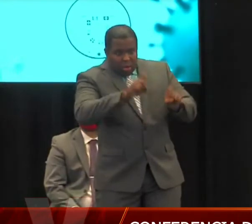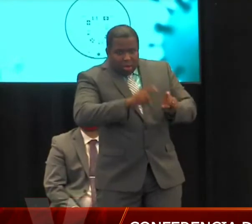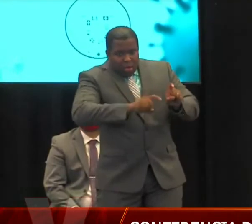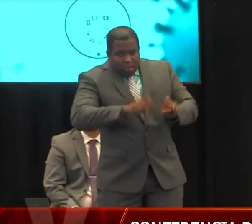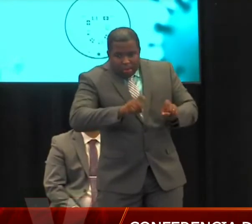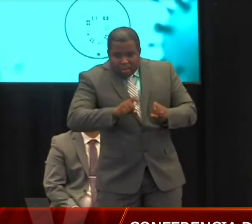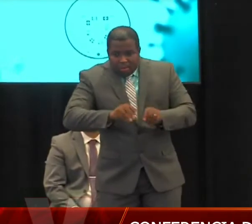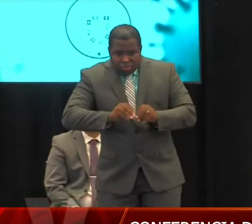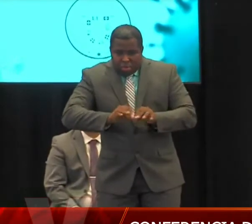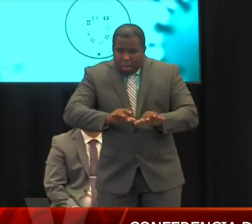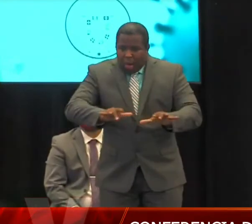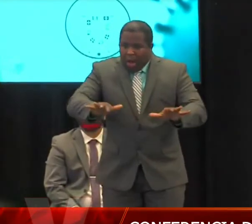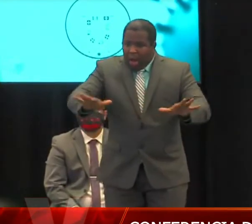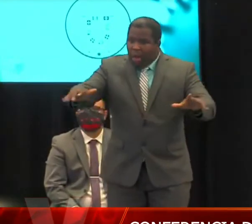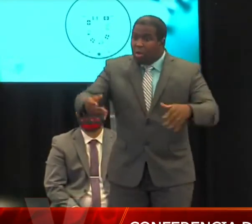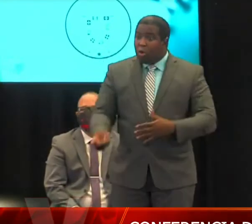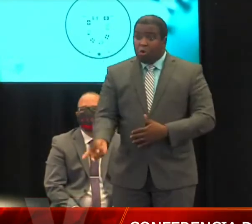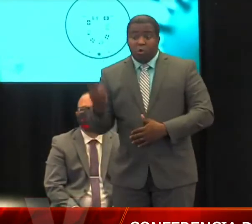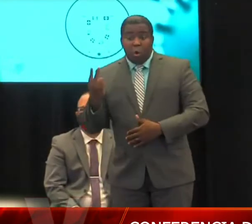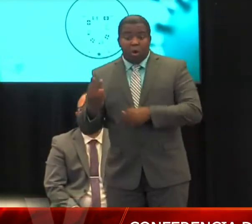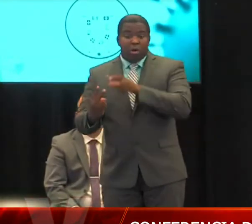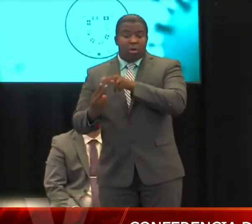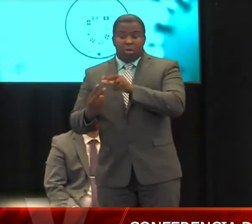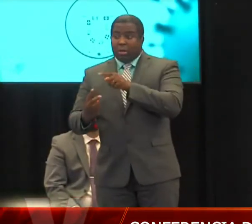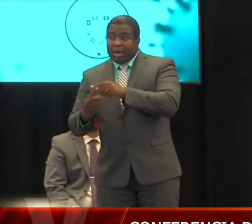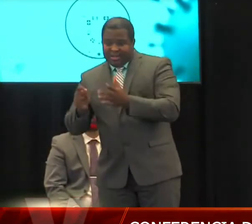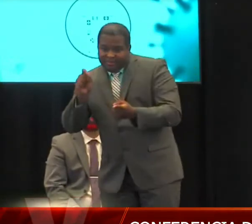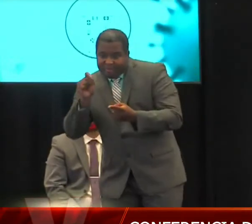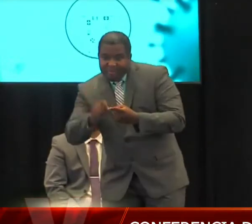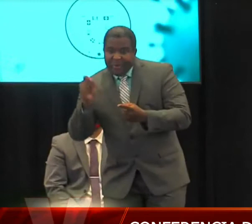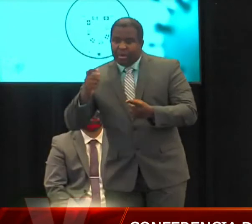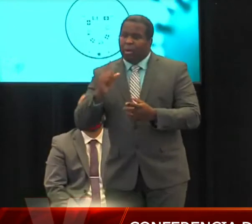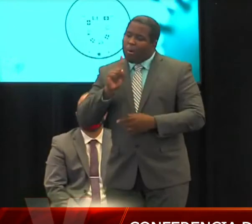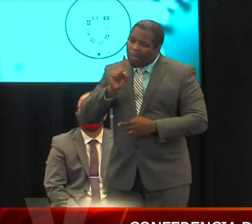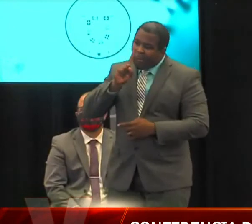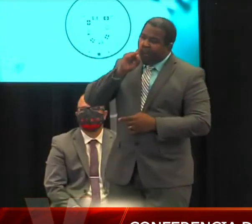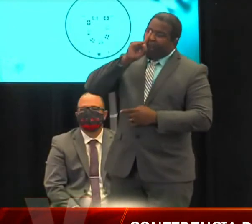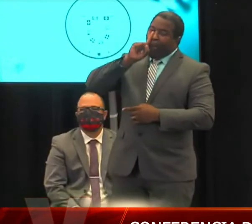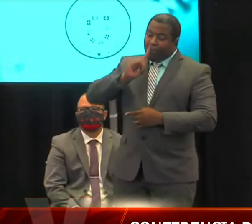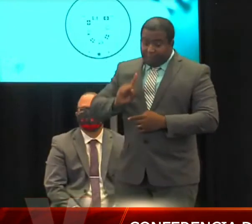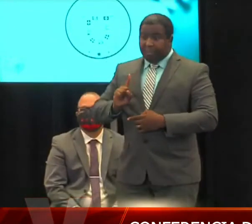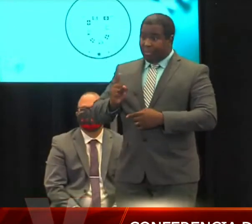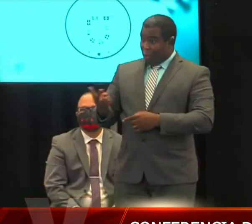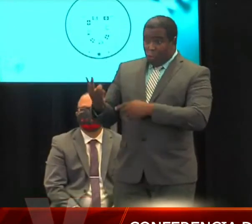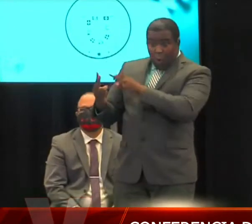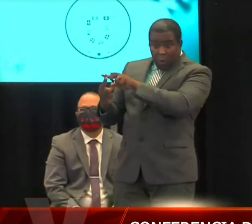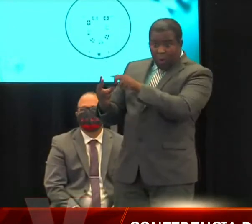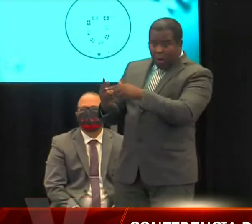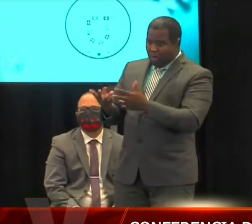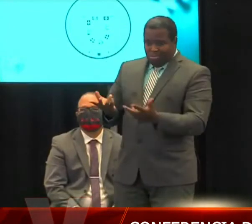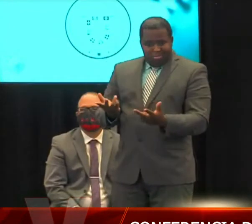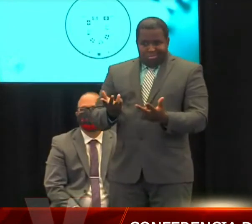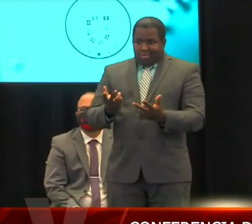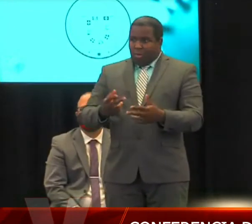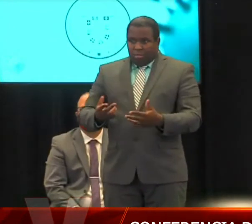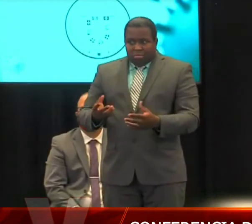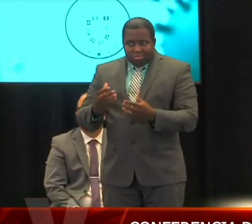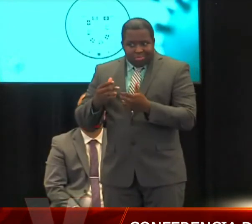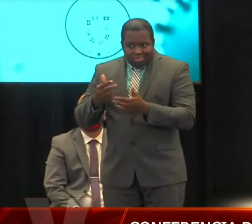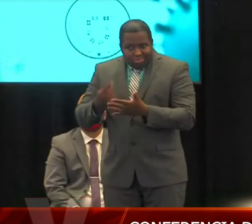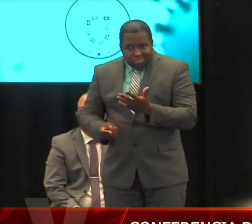estamos insertados en la petición para que nos den las pruebas de antígeno rápida, que se